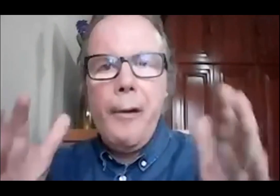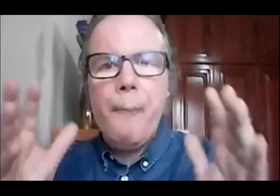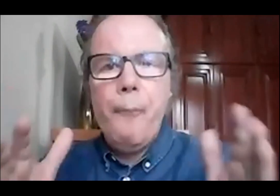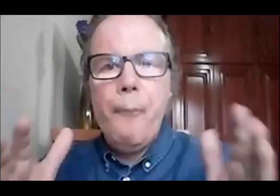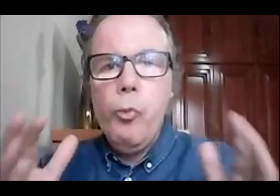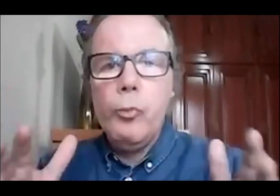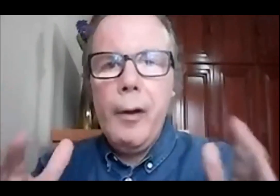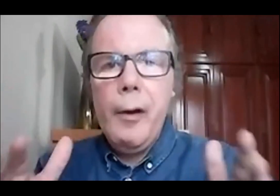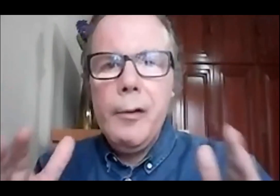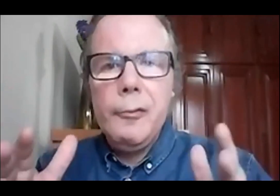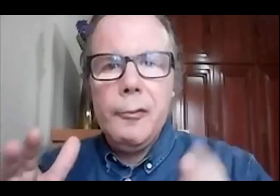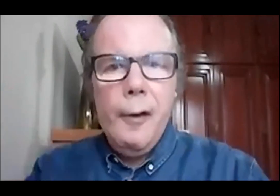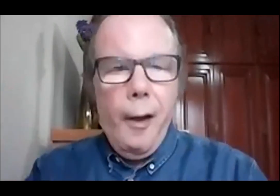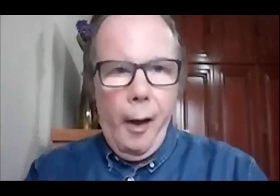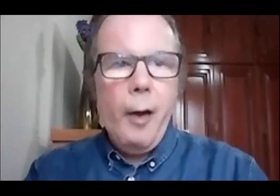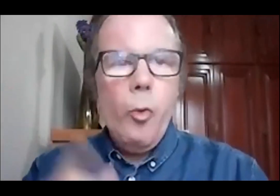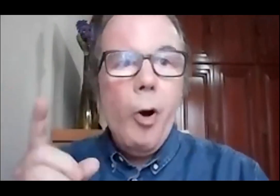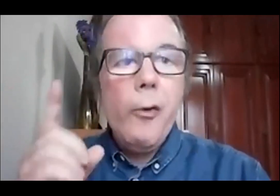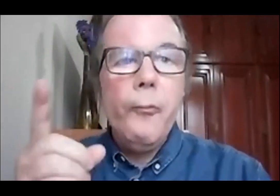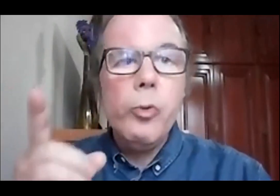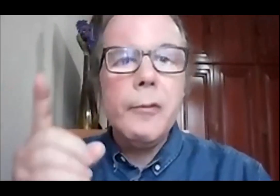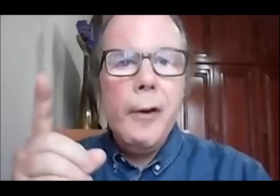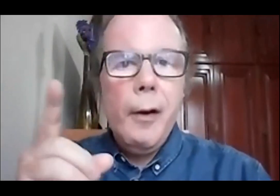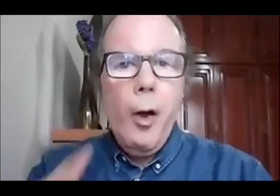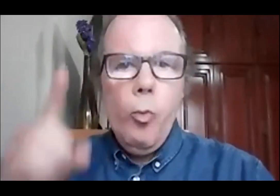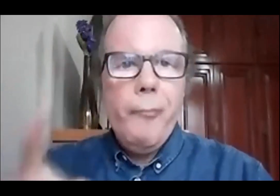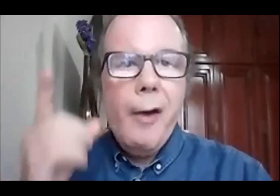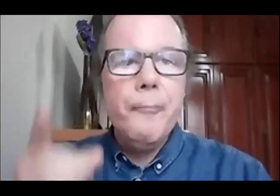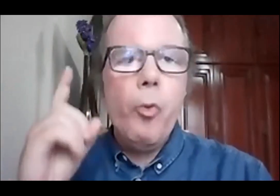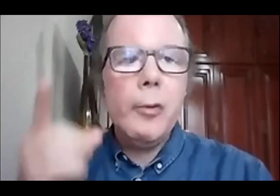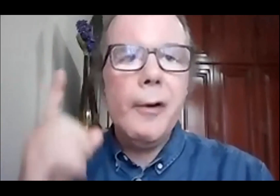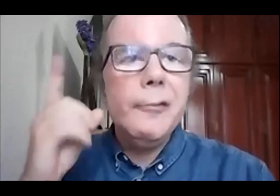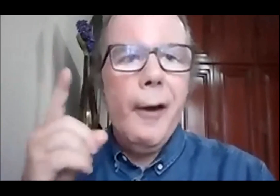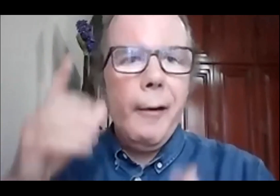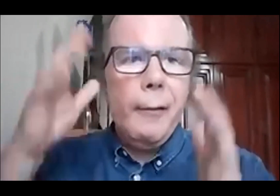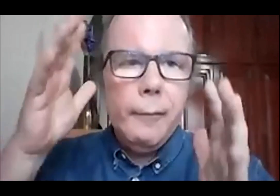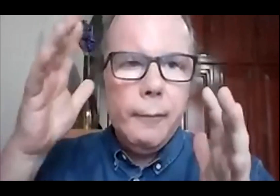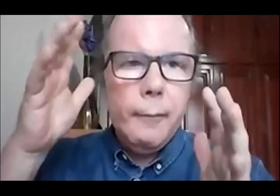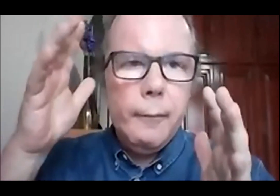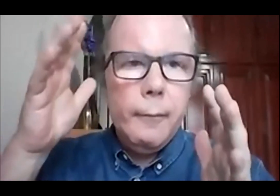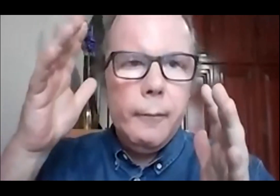Naquela questão preponderante, agora eu vou dizer, o mais importante é